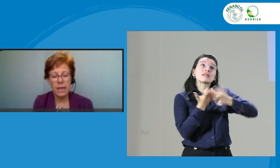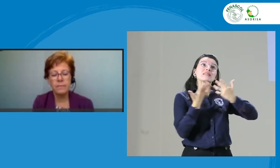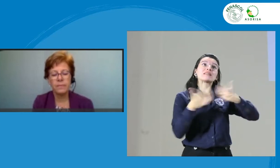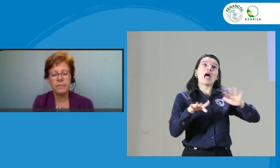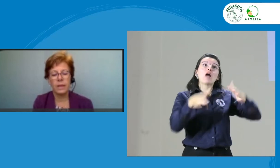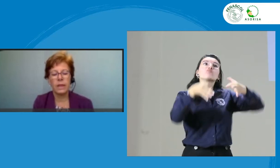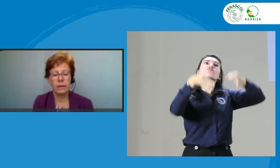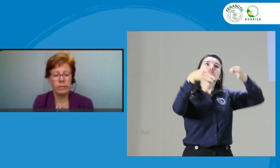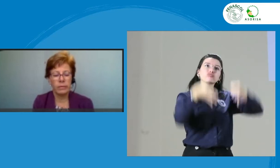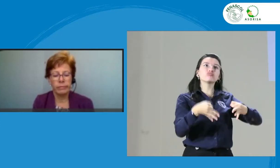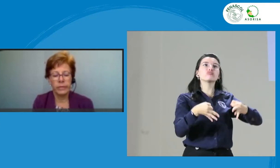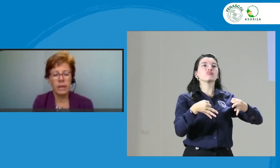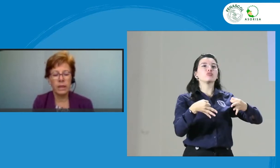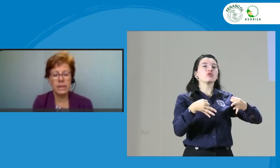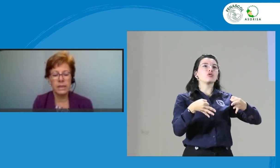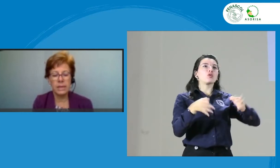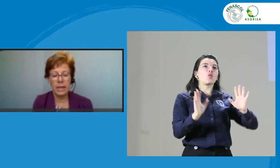registrada.